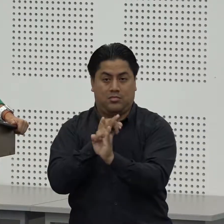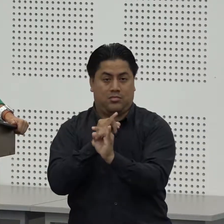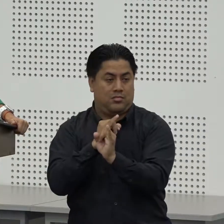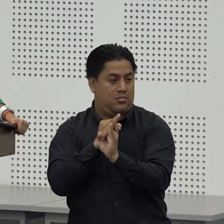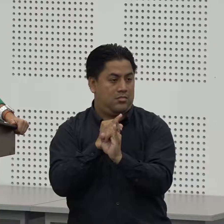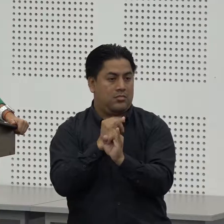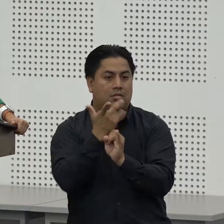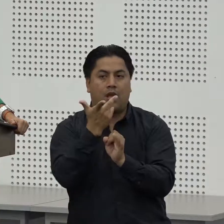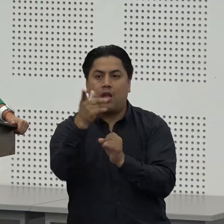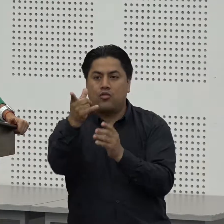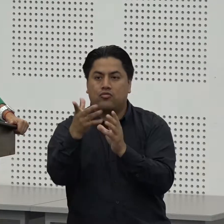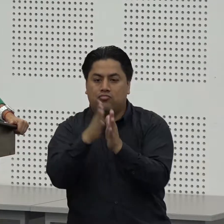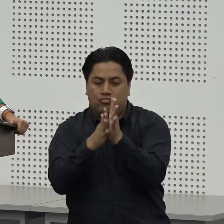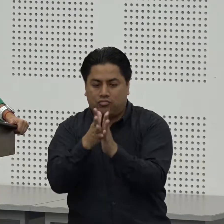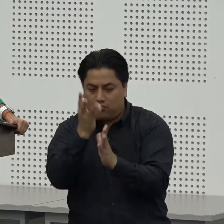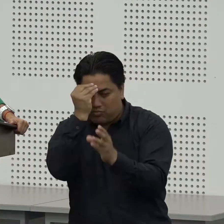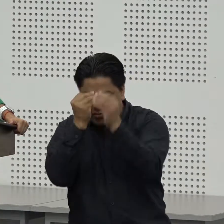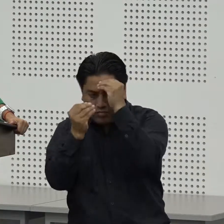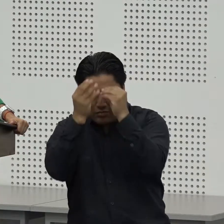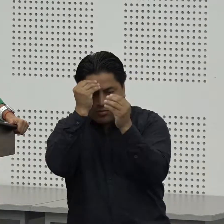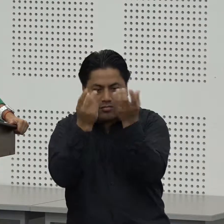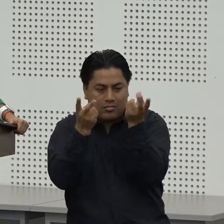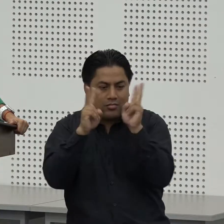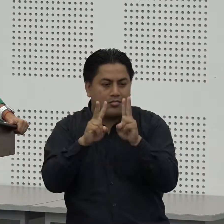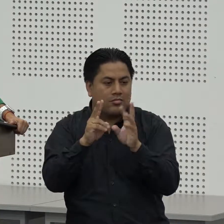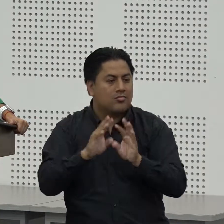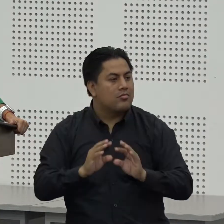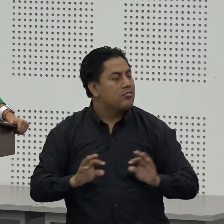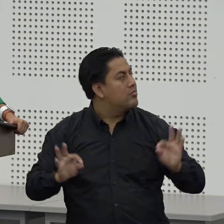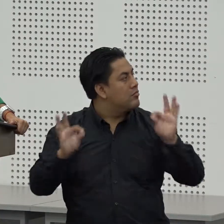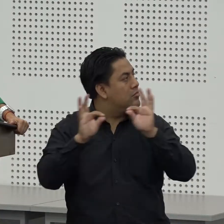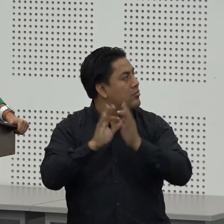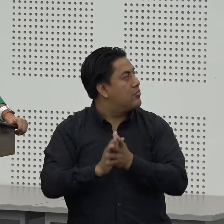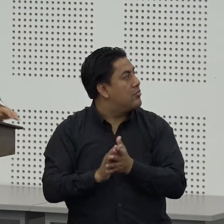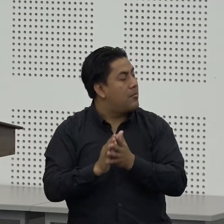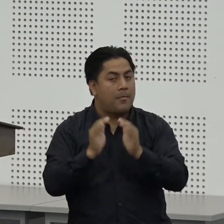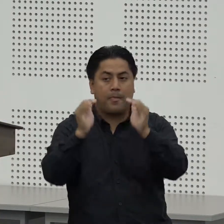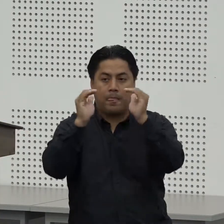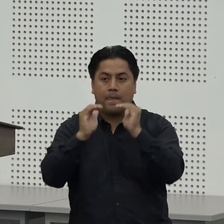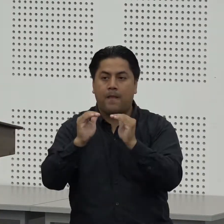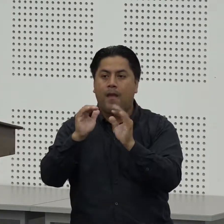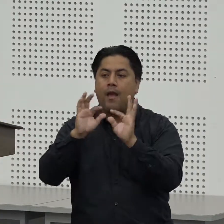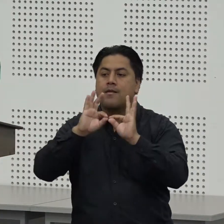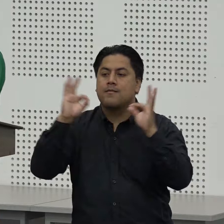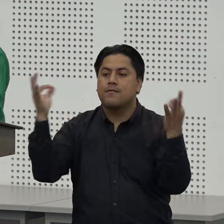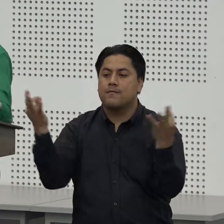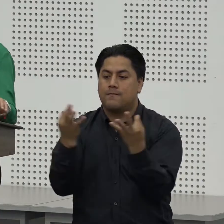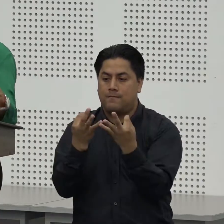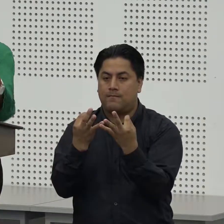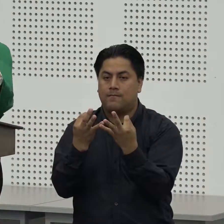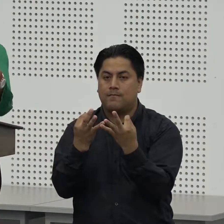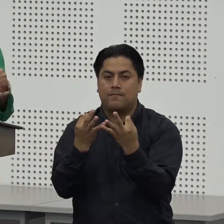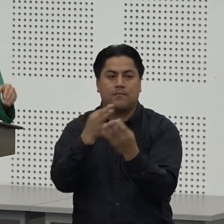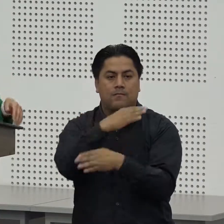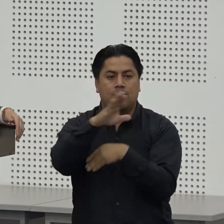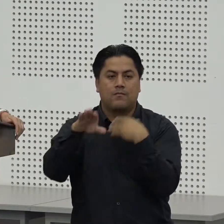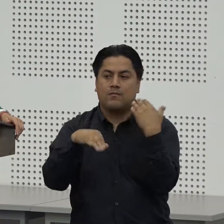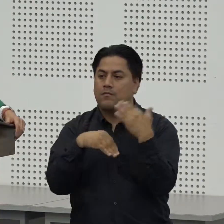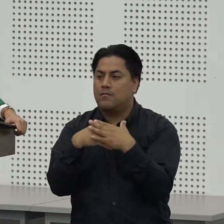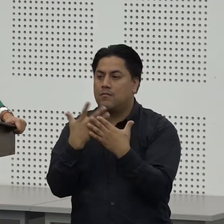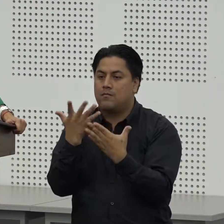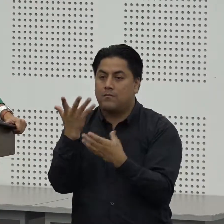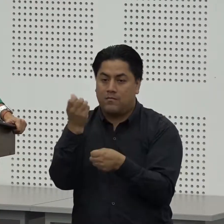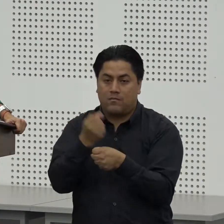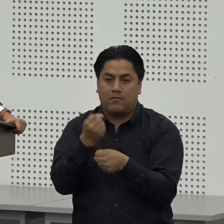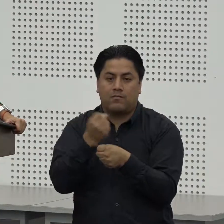seguir sumando también a esta formación y a esta experiencia ¿sí? a las familias que son parte de todo este trabajo que como vemos